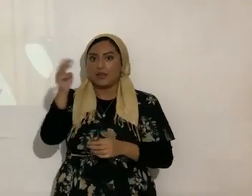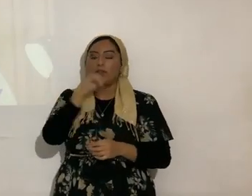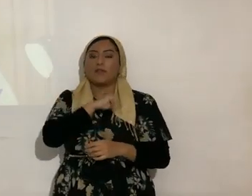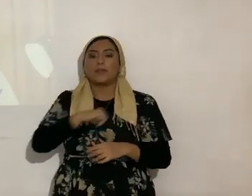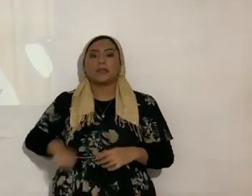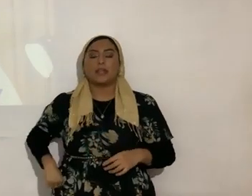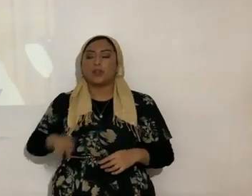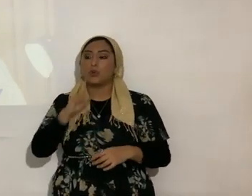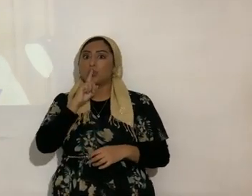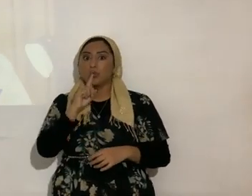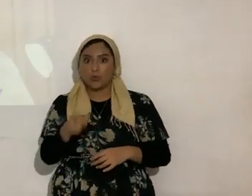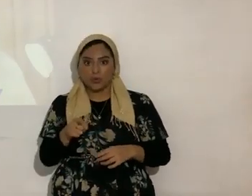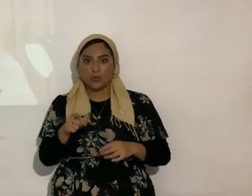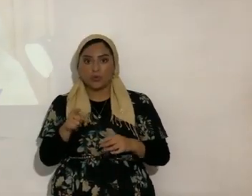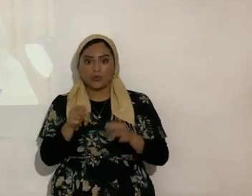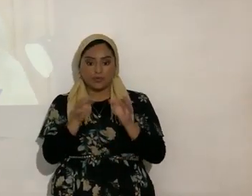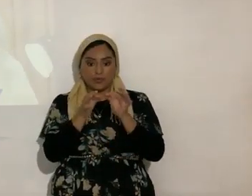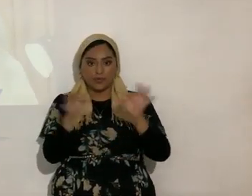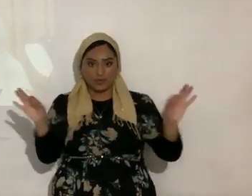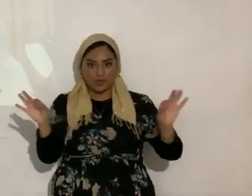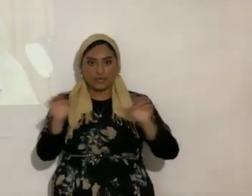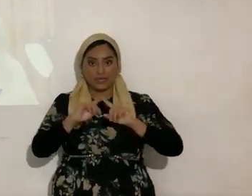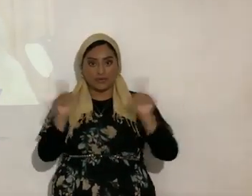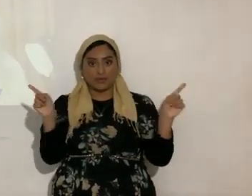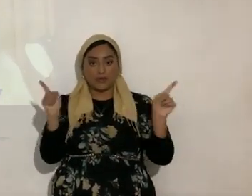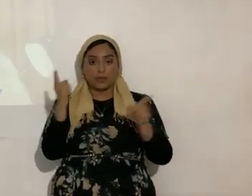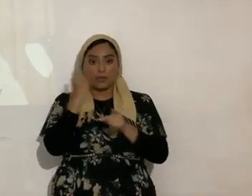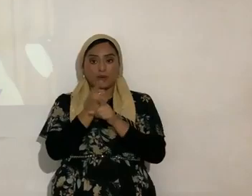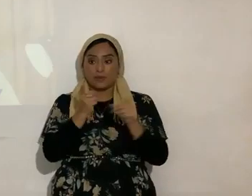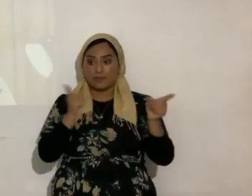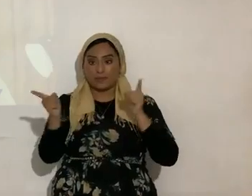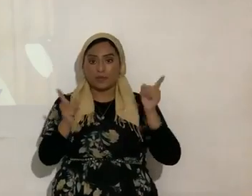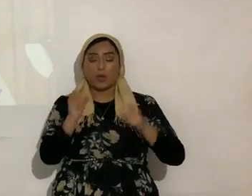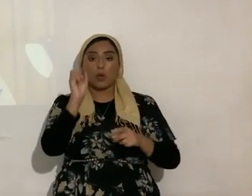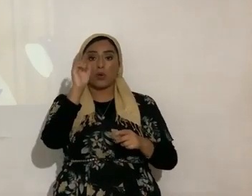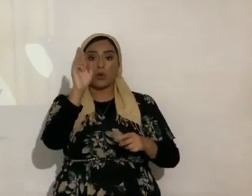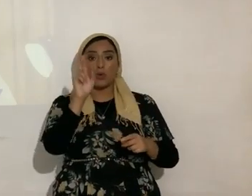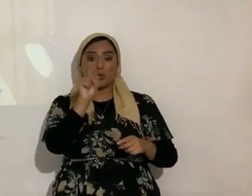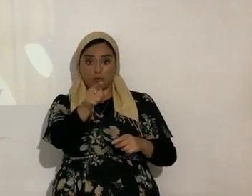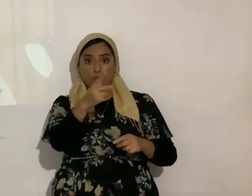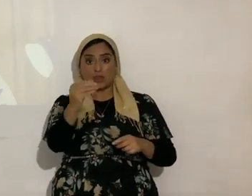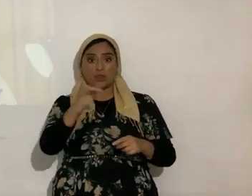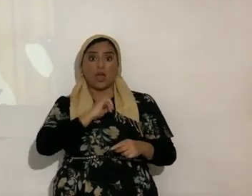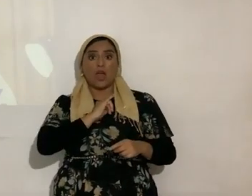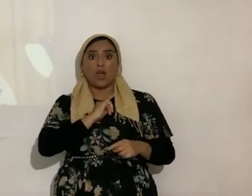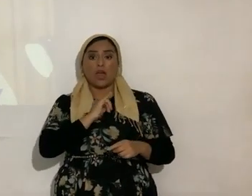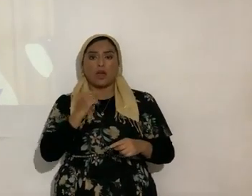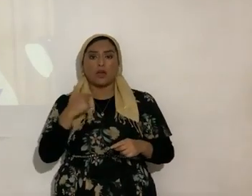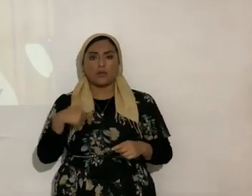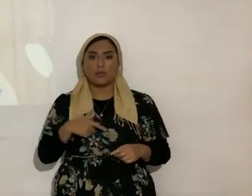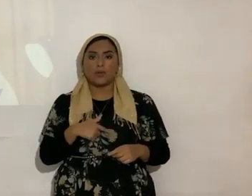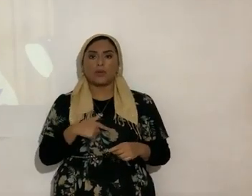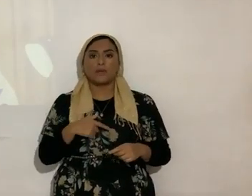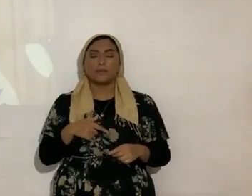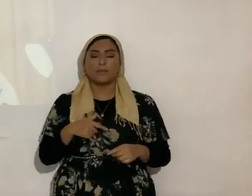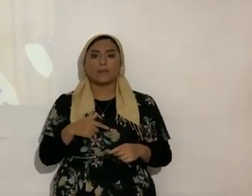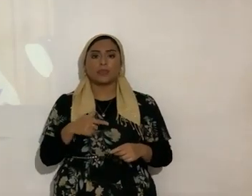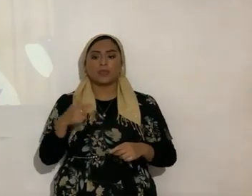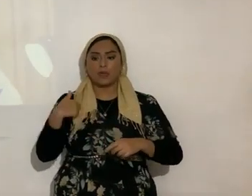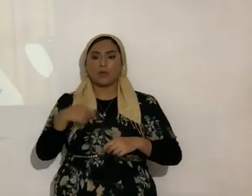que diferencia verdad o tú o yo merecíamos ese favor esa gracia que él haya muerto por nosotros derramado